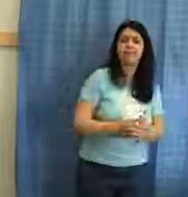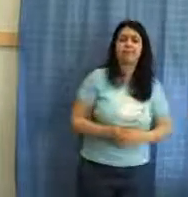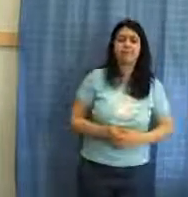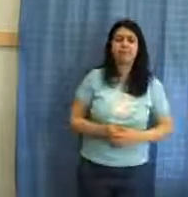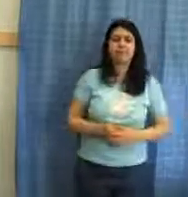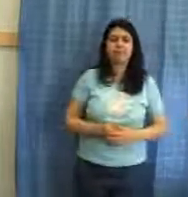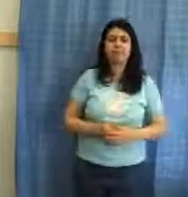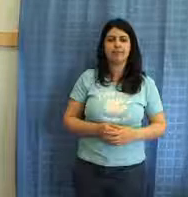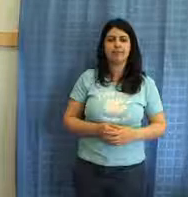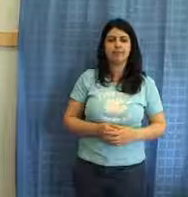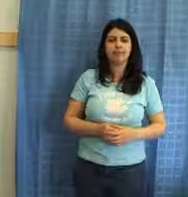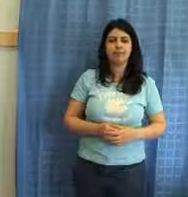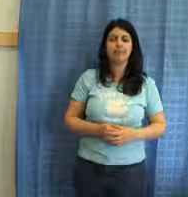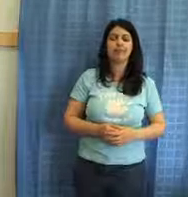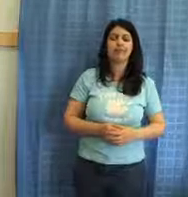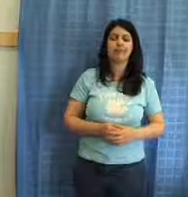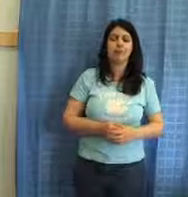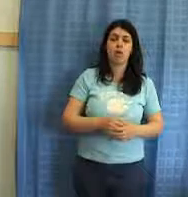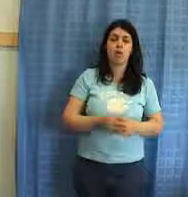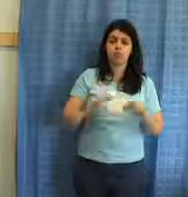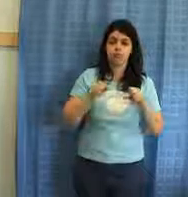Servire le pere fredde in una bella ciotola,